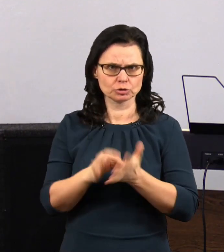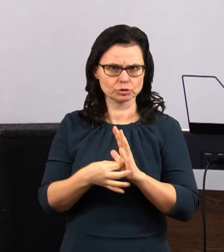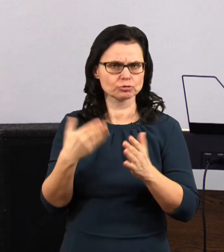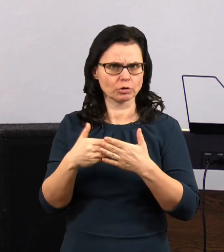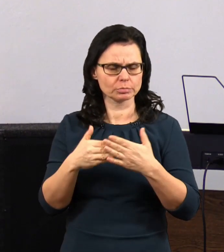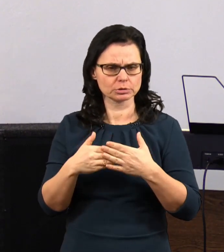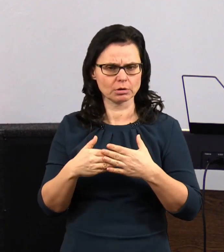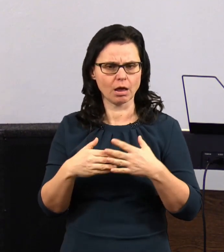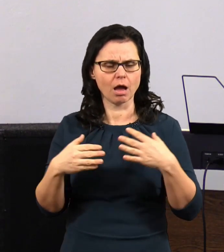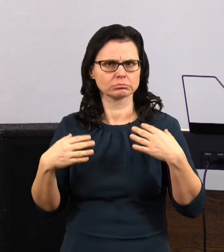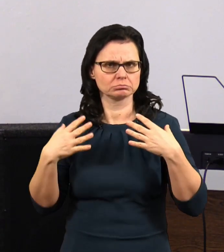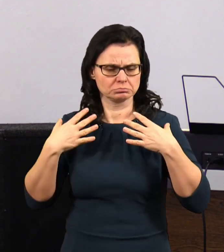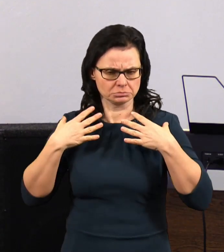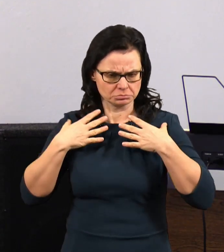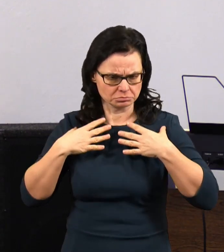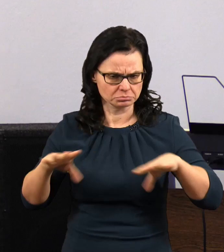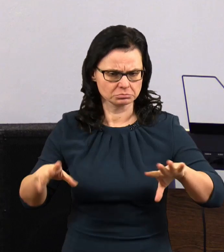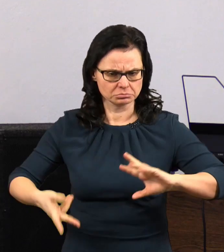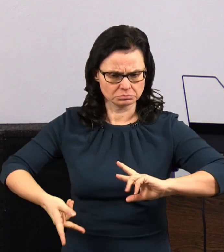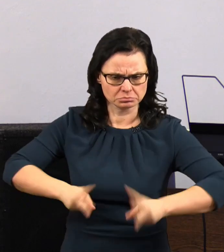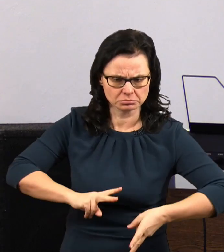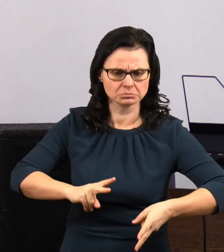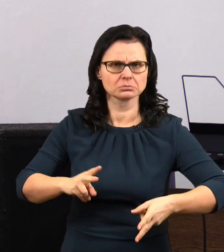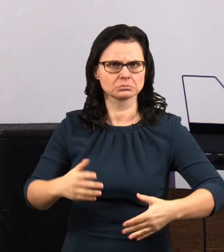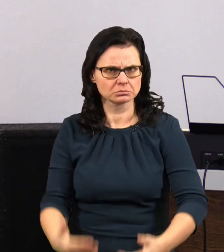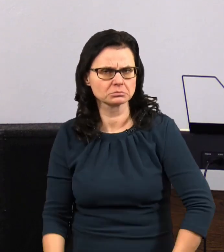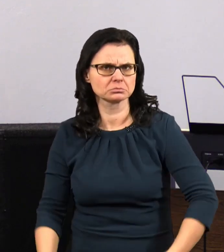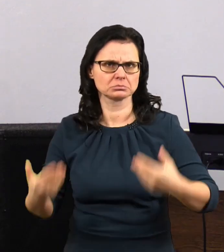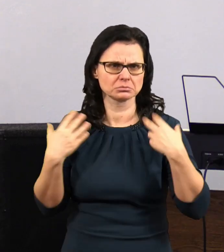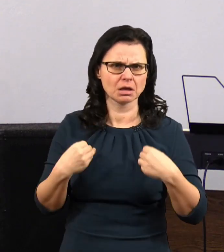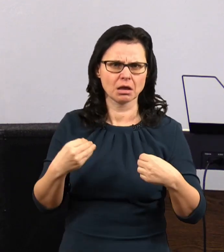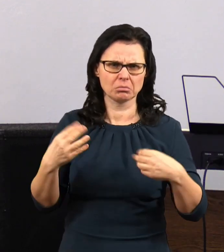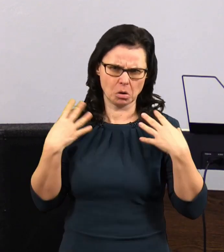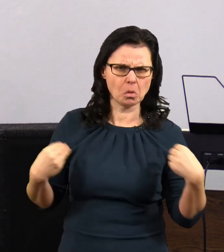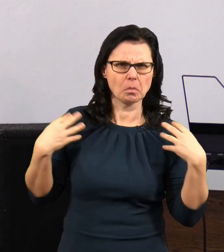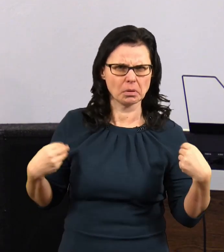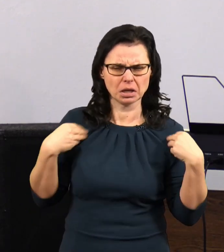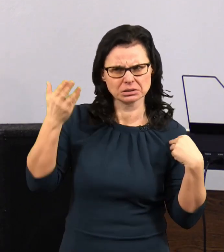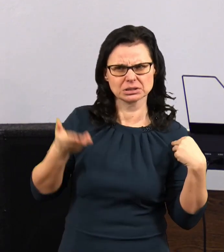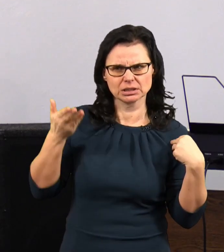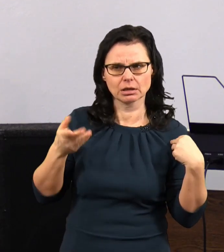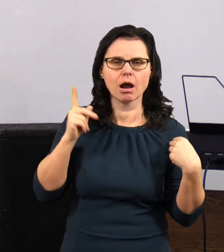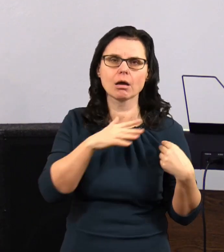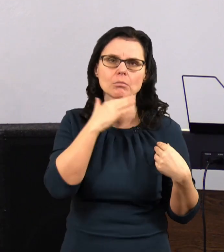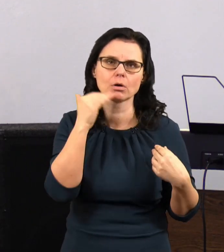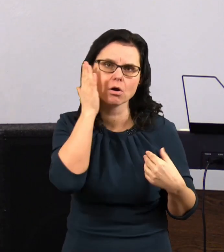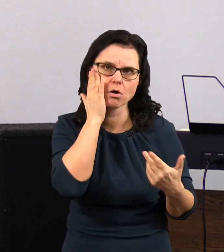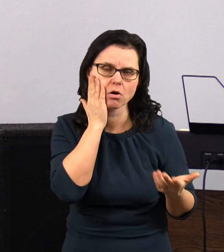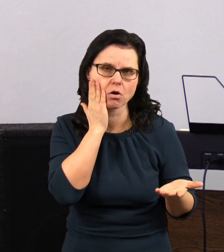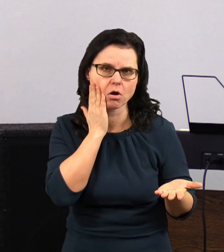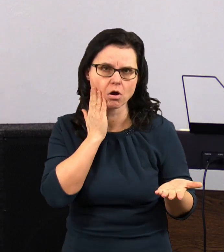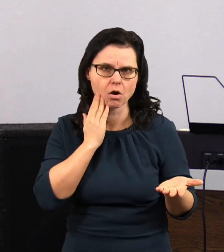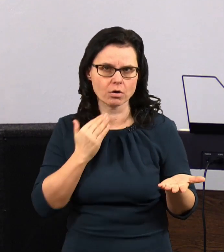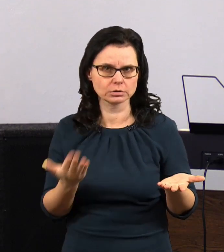bermud a do tílka. Že byl celý chlupatý jak nějaký opíčák, jo. Ale byl to strašně hodný učitel. A